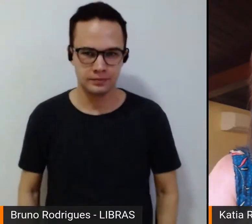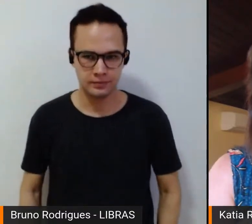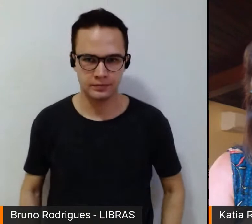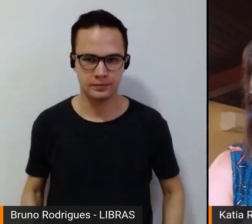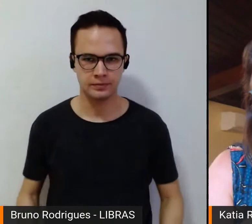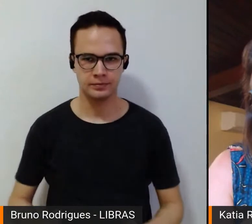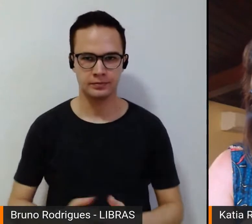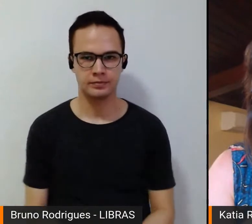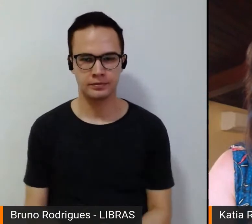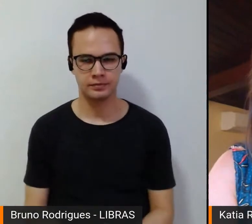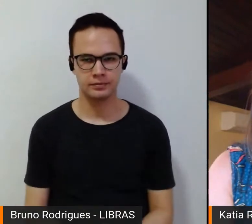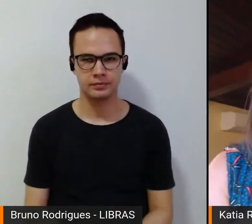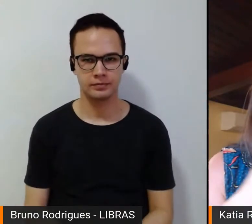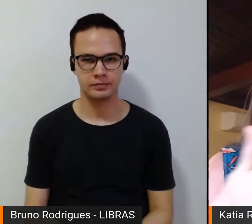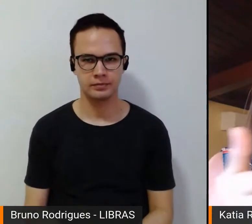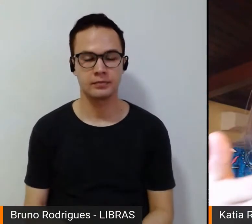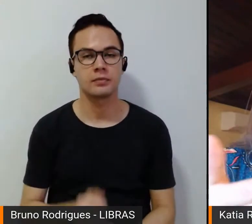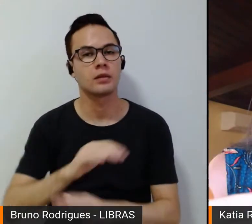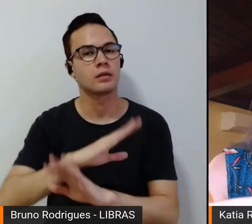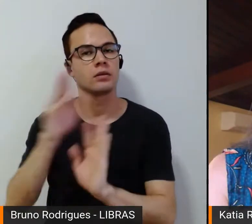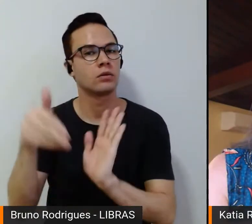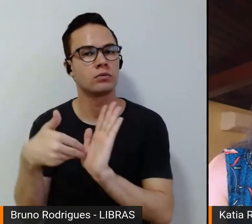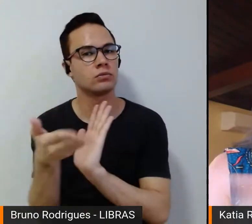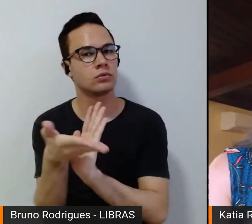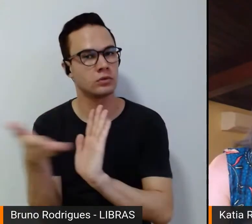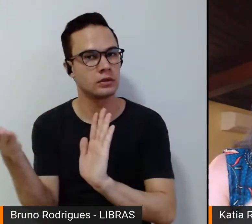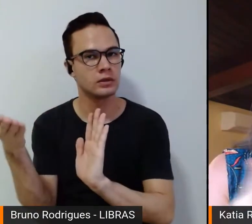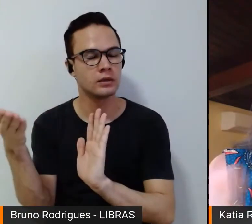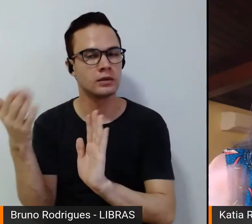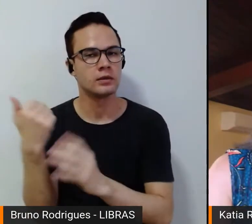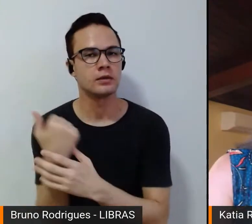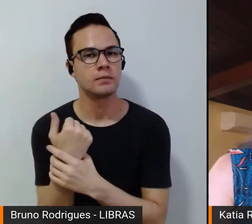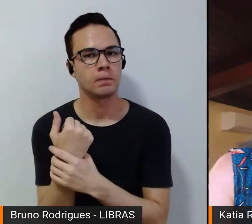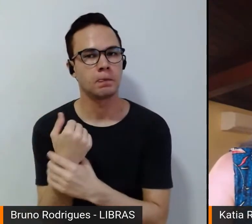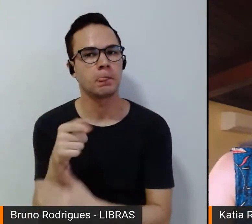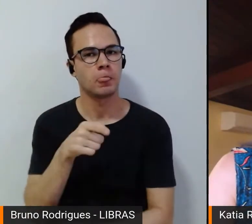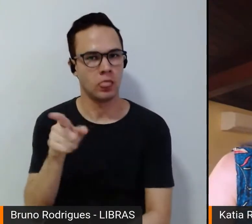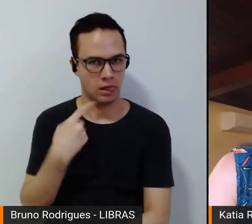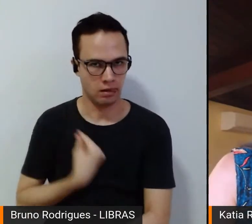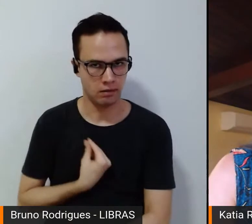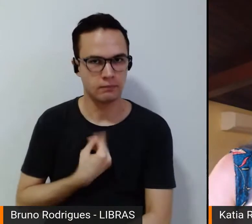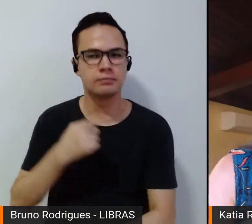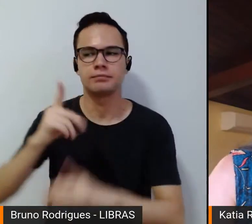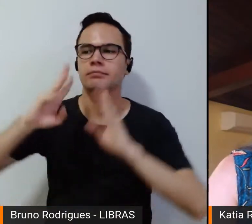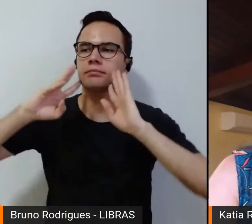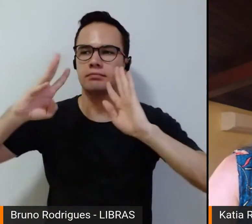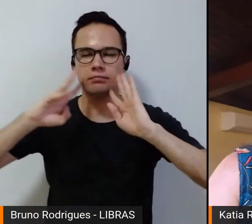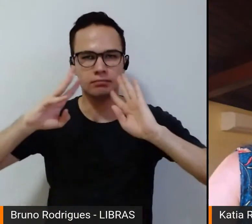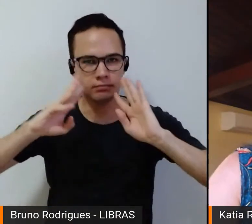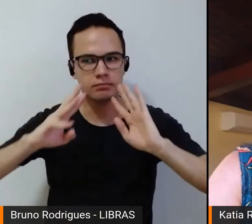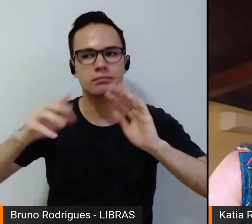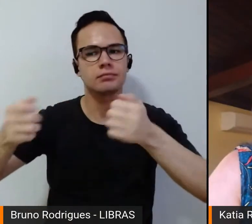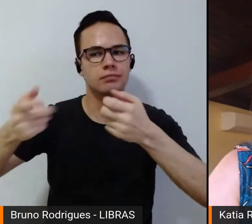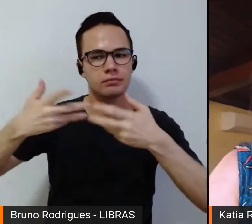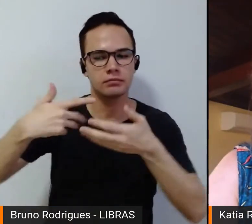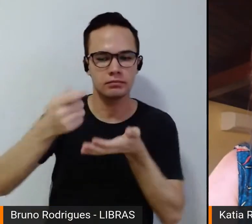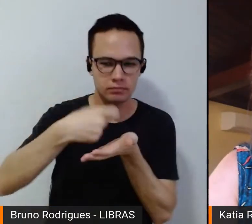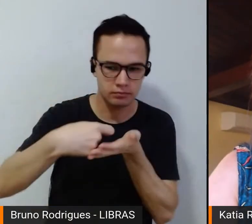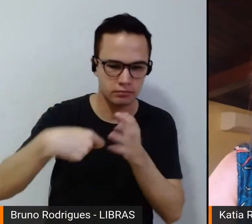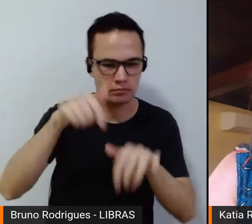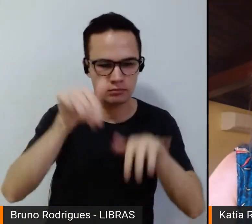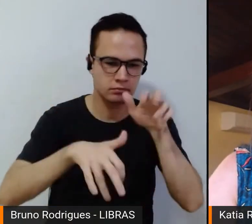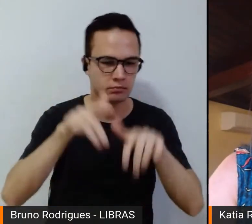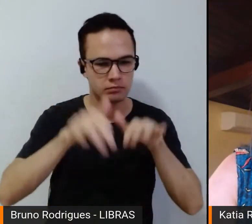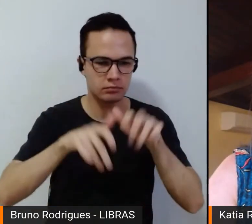e todos eles que estavam vivos foram ouvidos e eu escrevo o livro